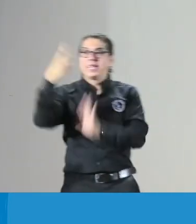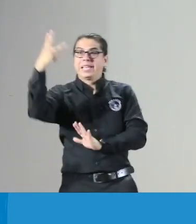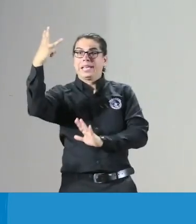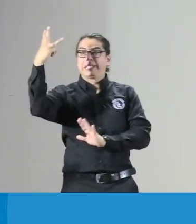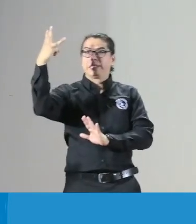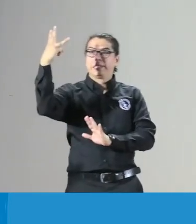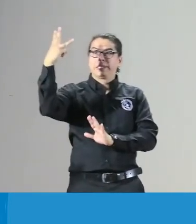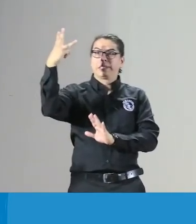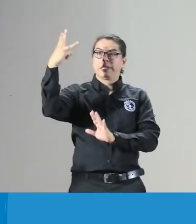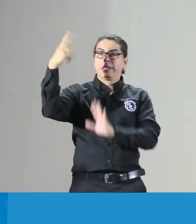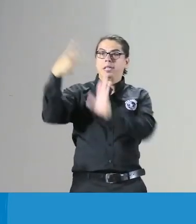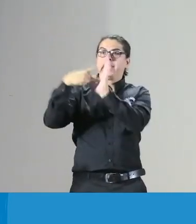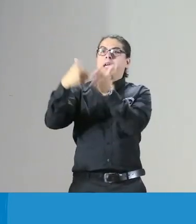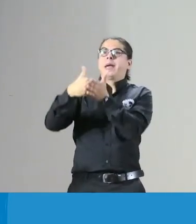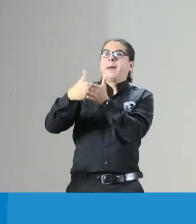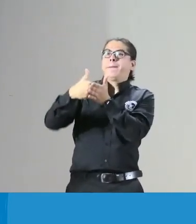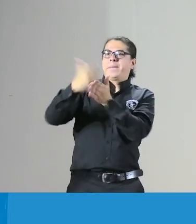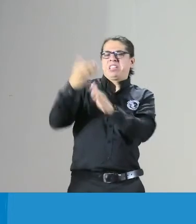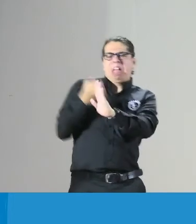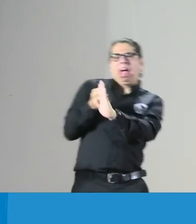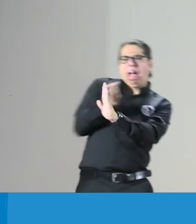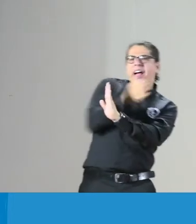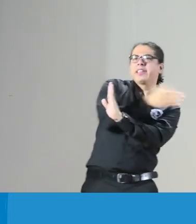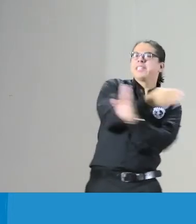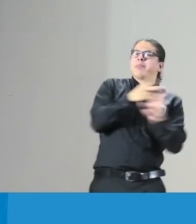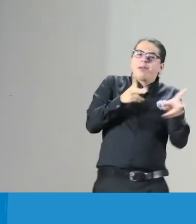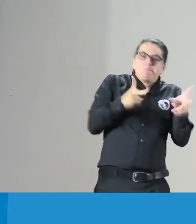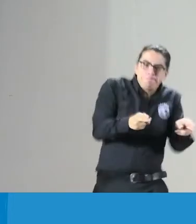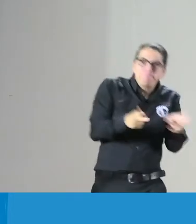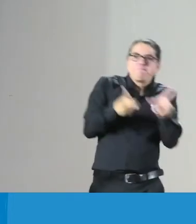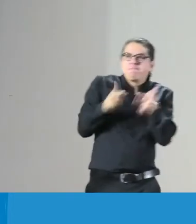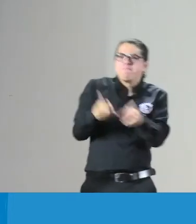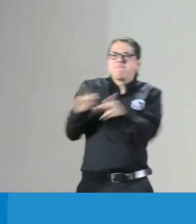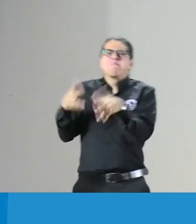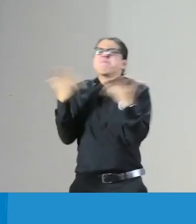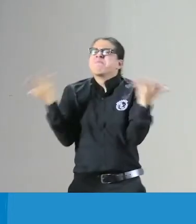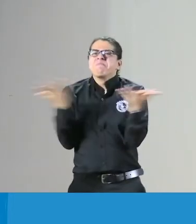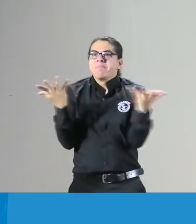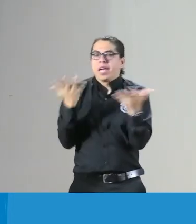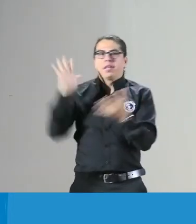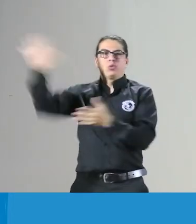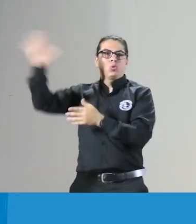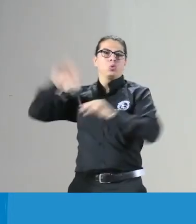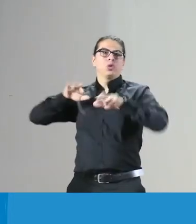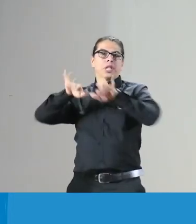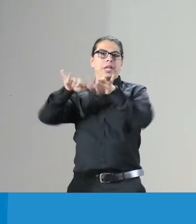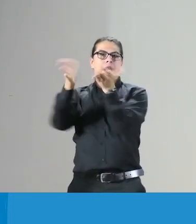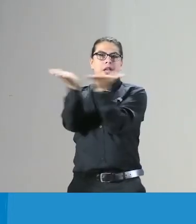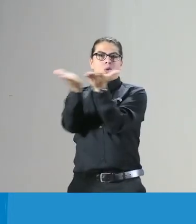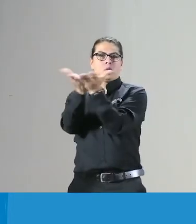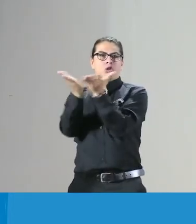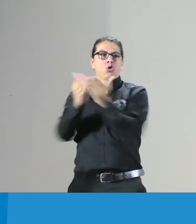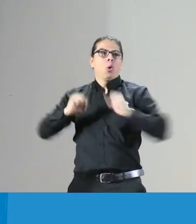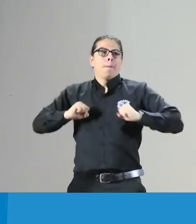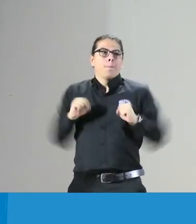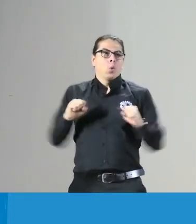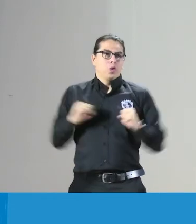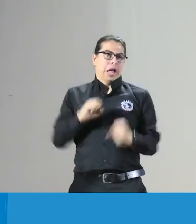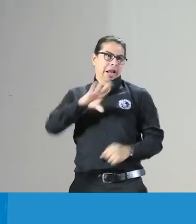en el 2003 o bueno antesitos de pronto con la Secretaría de Educación se